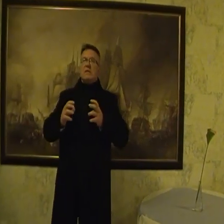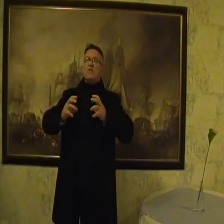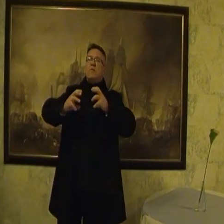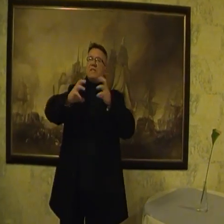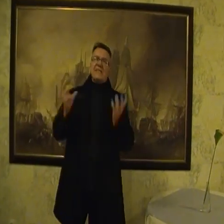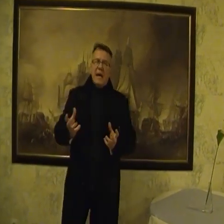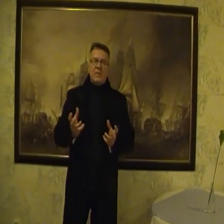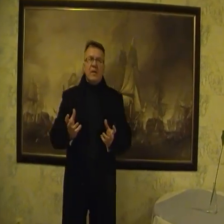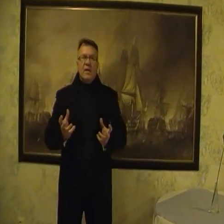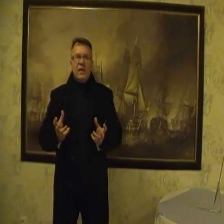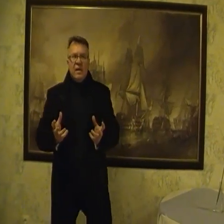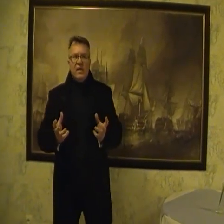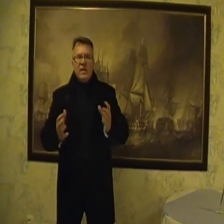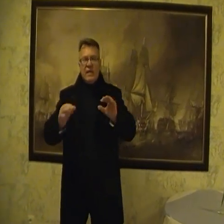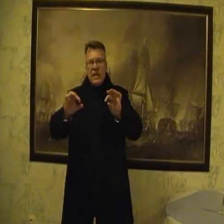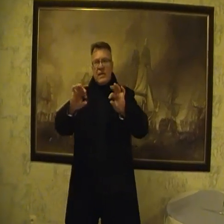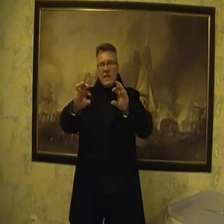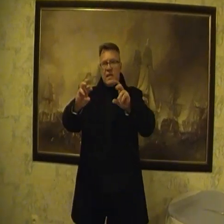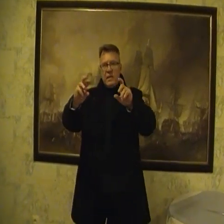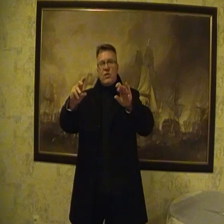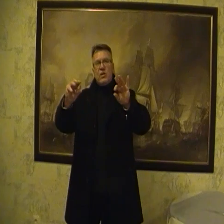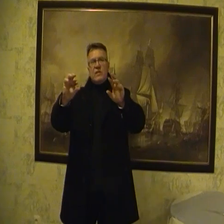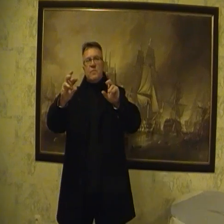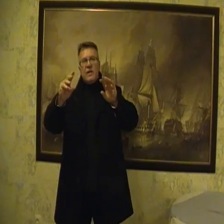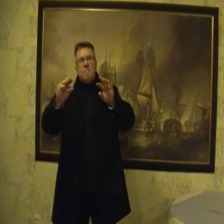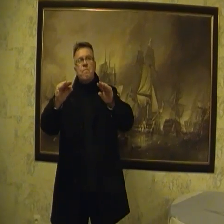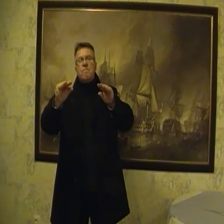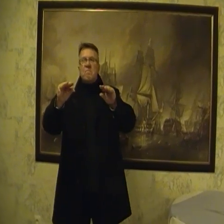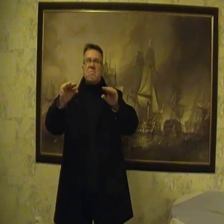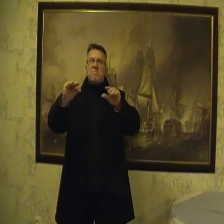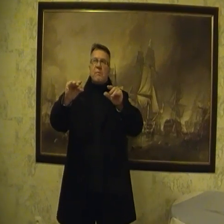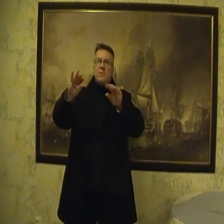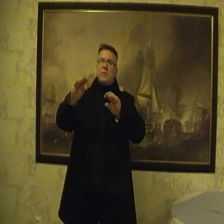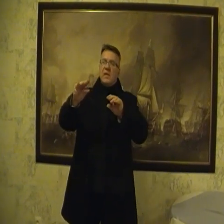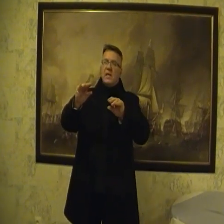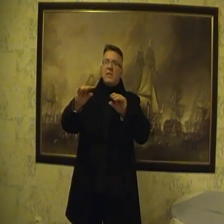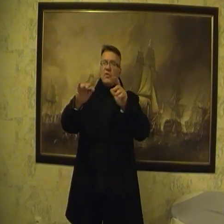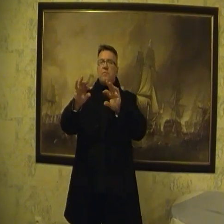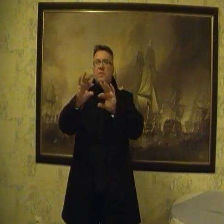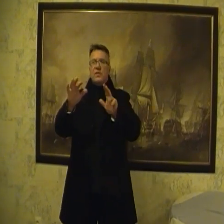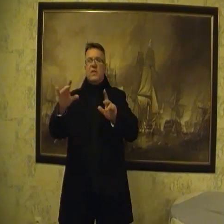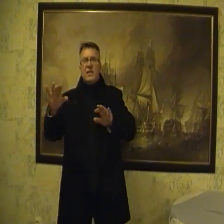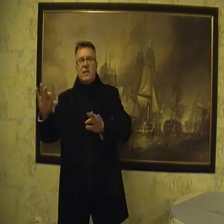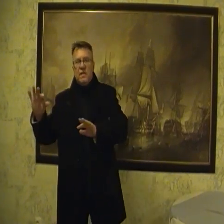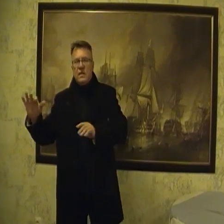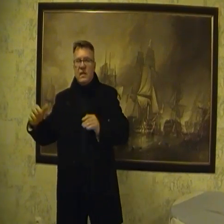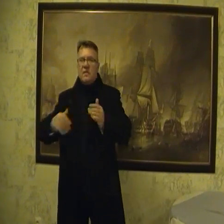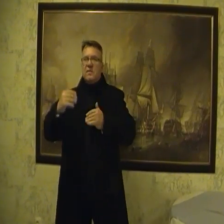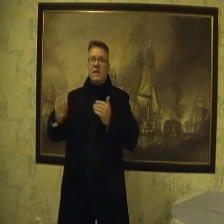są politykami i nagle ten temat trochę sobie przypomnieli, coś powiedzieli na ten temat razem z